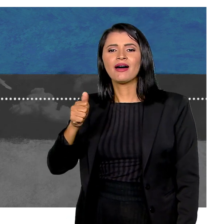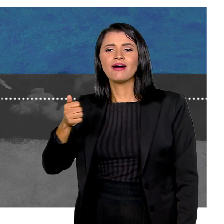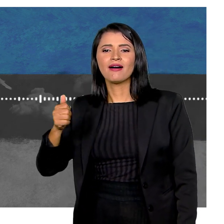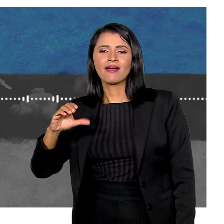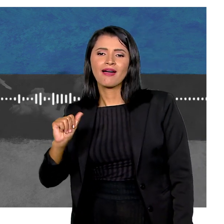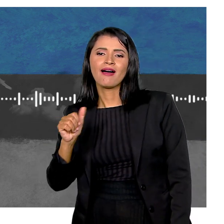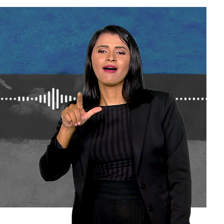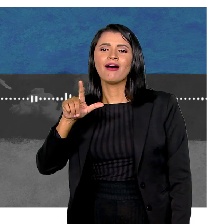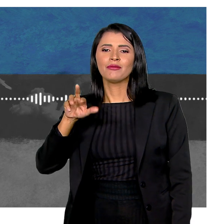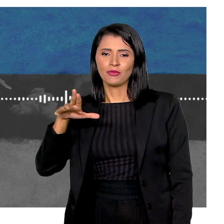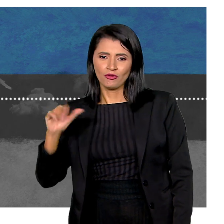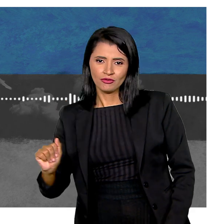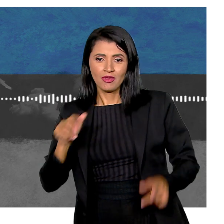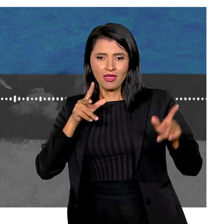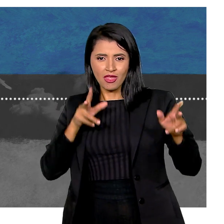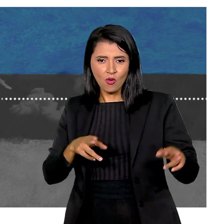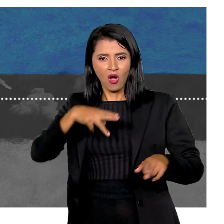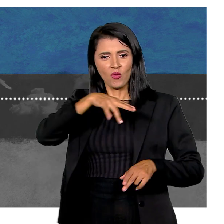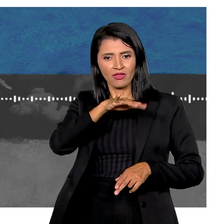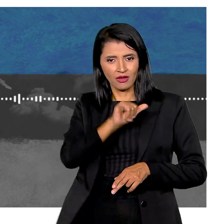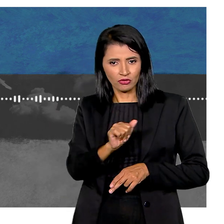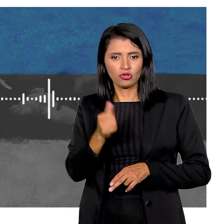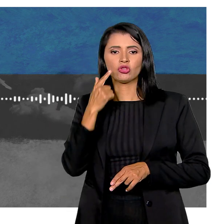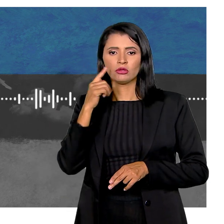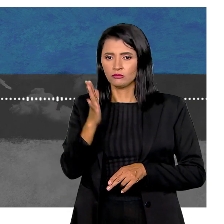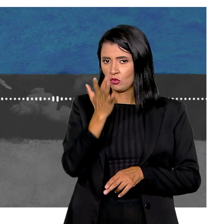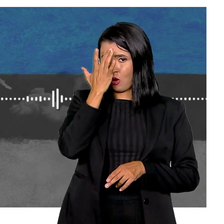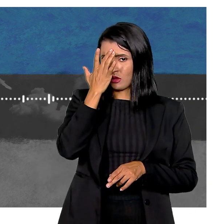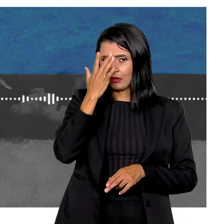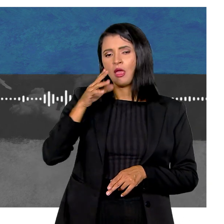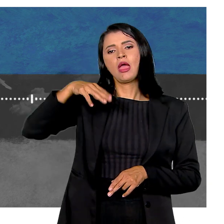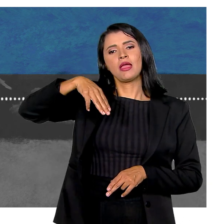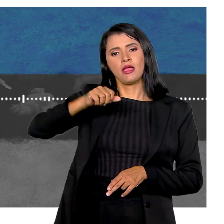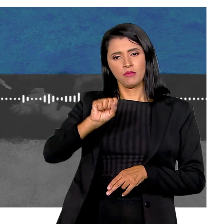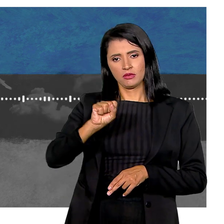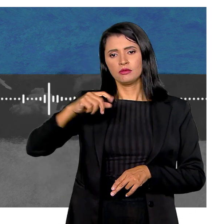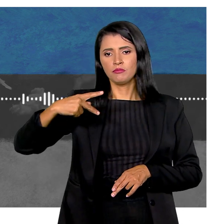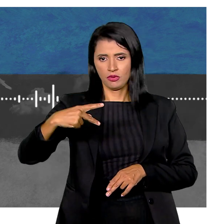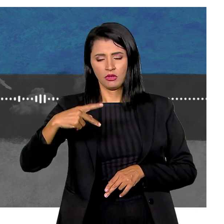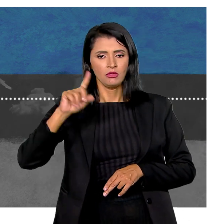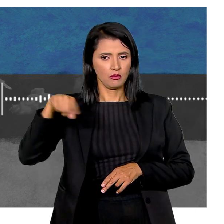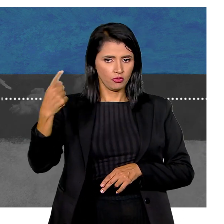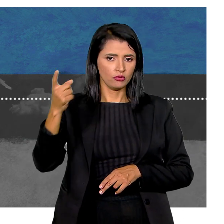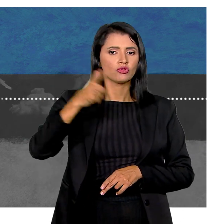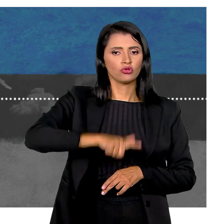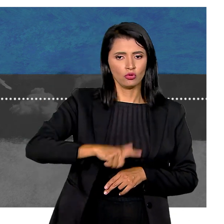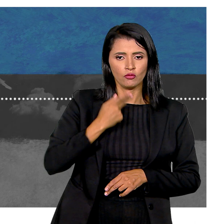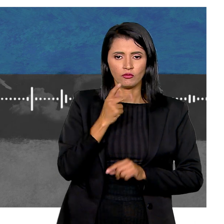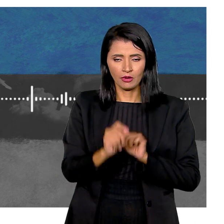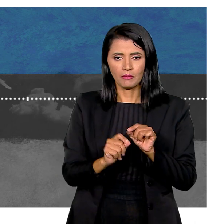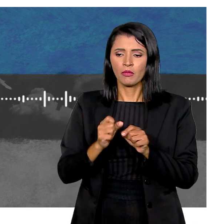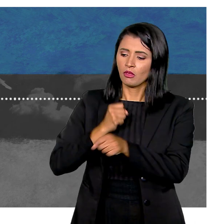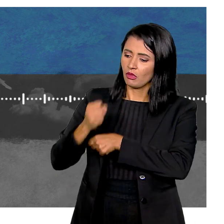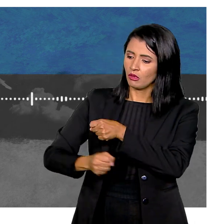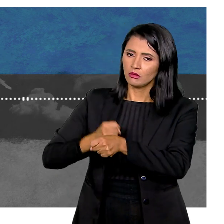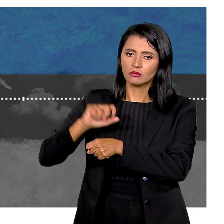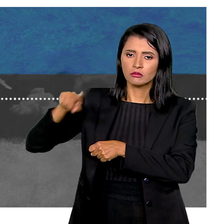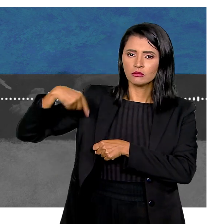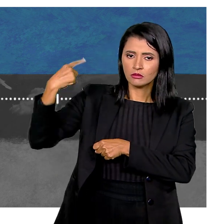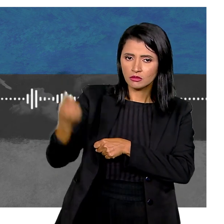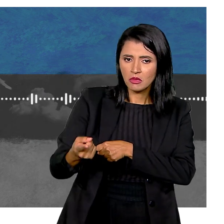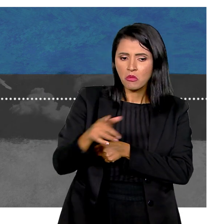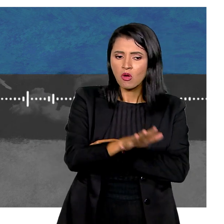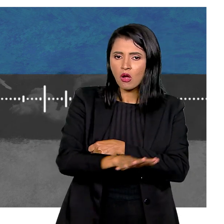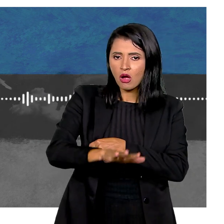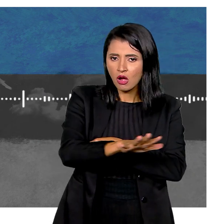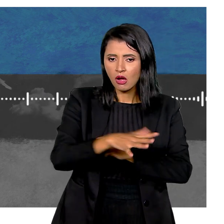Mucopolisacaridose Essa é a mesma doença da Nath Guarde esse nome Porque a gente vai voltar a falar sobre ele depois Anos mais tarde